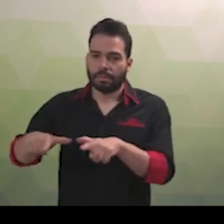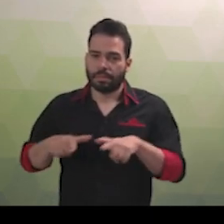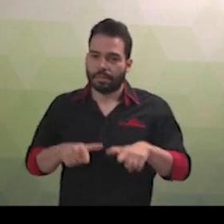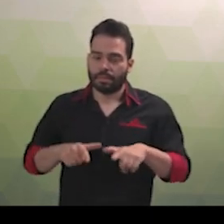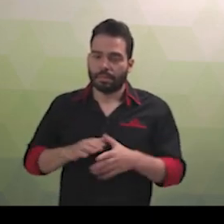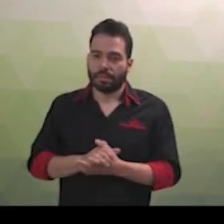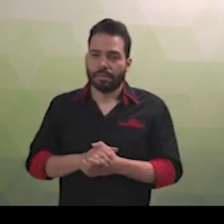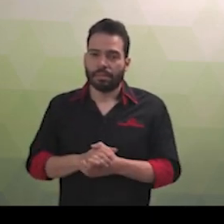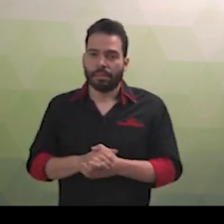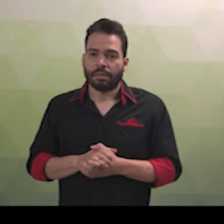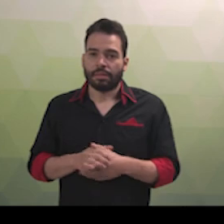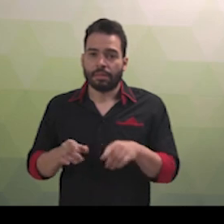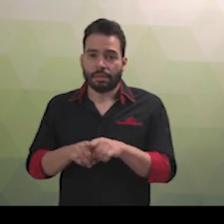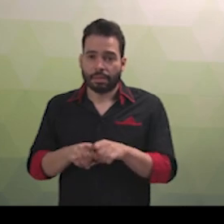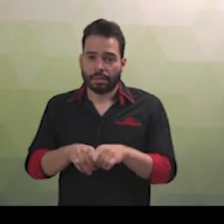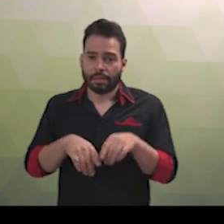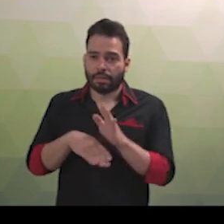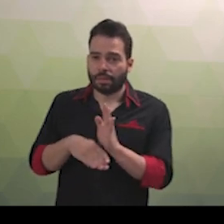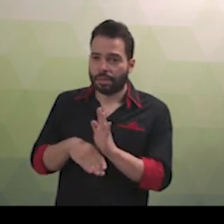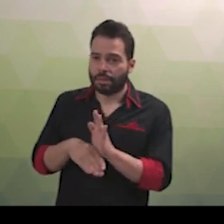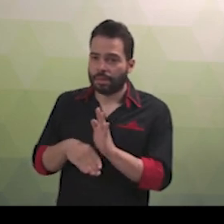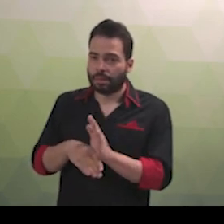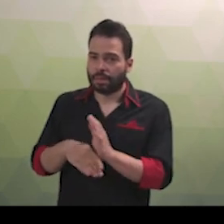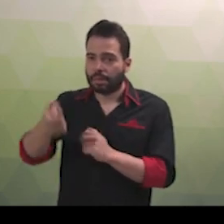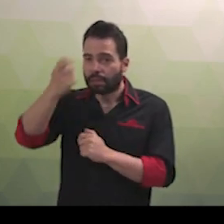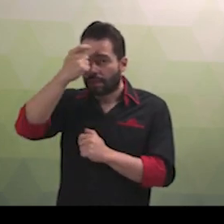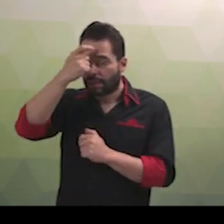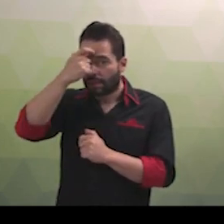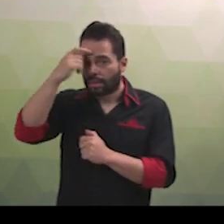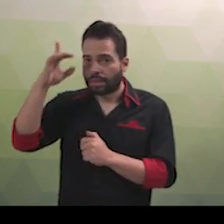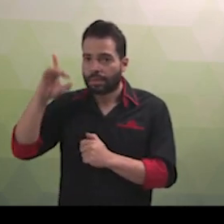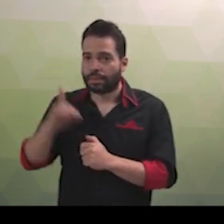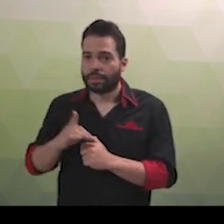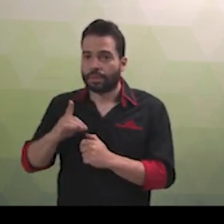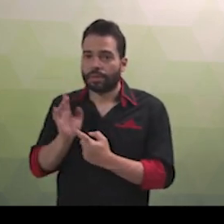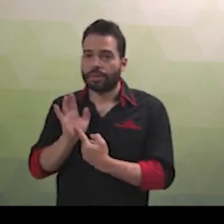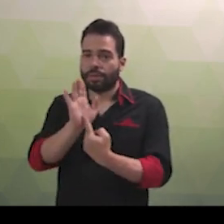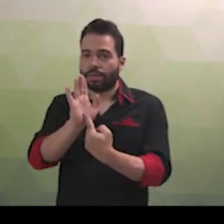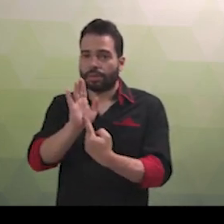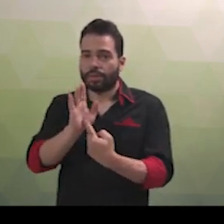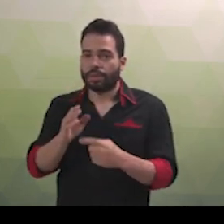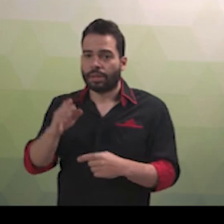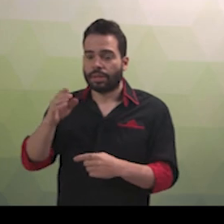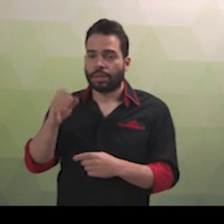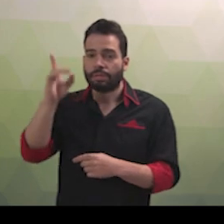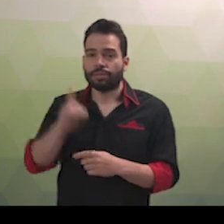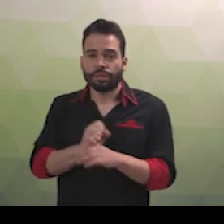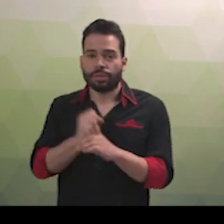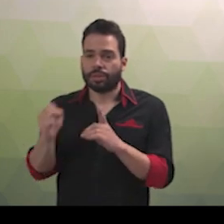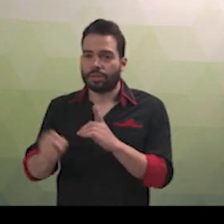expressão é um direito social, independentemente da condição social e econômica daqueles que dele necessitem,